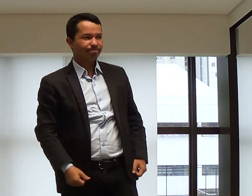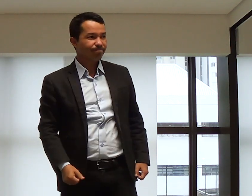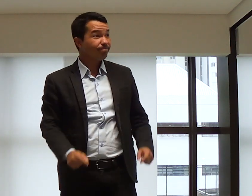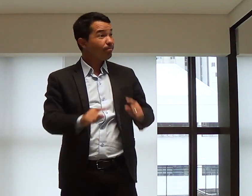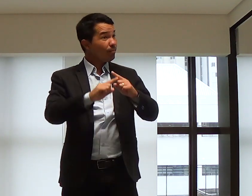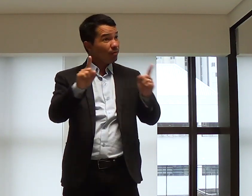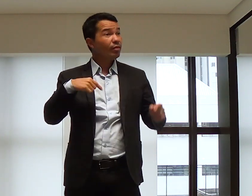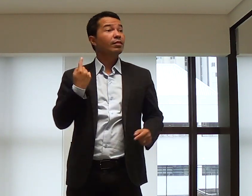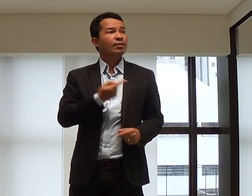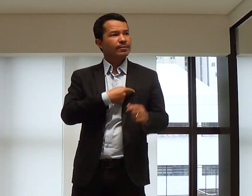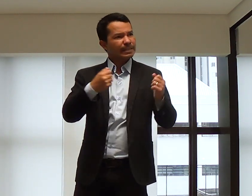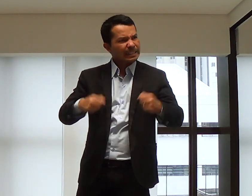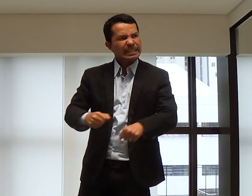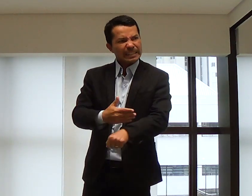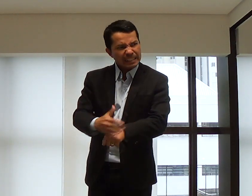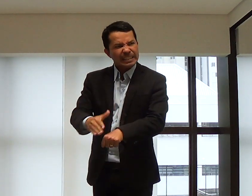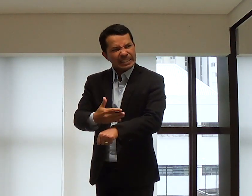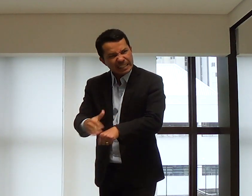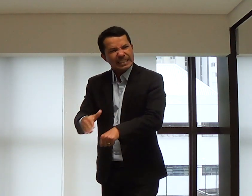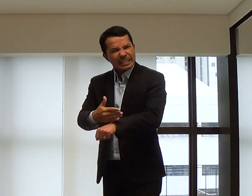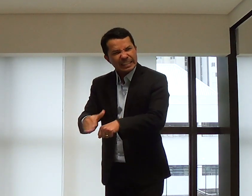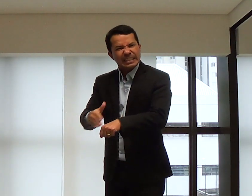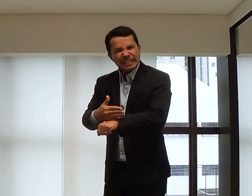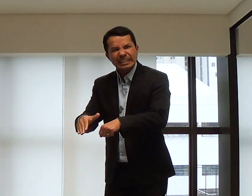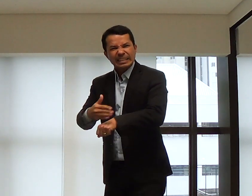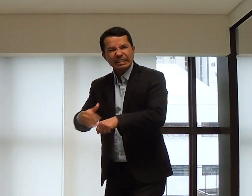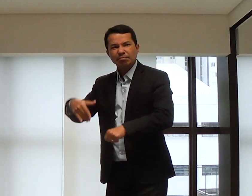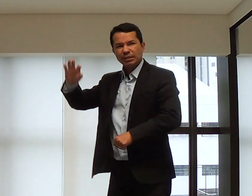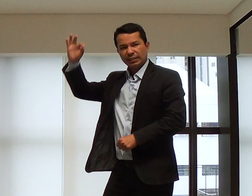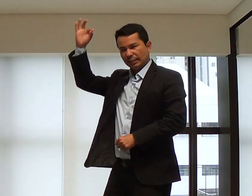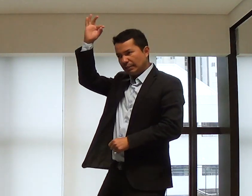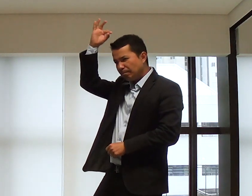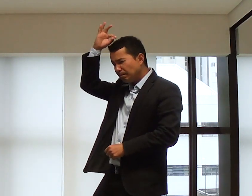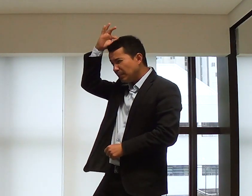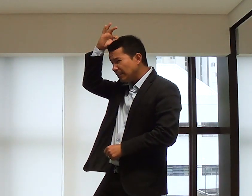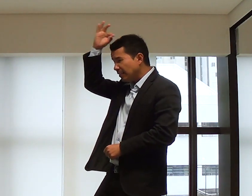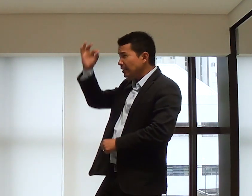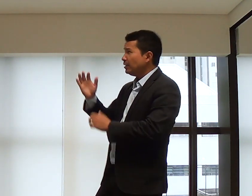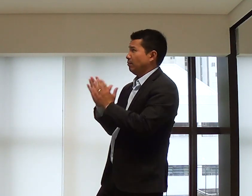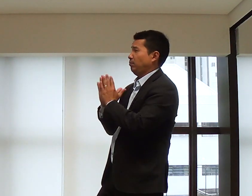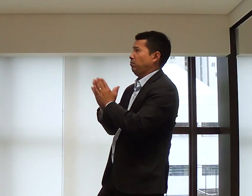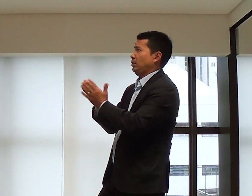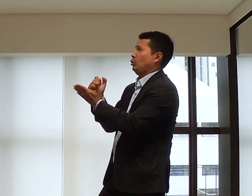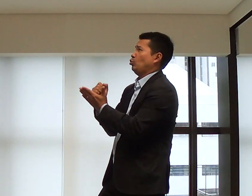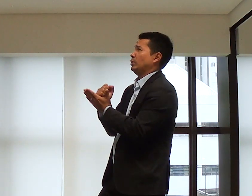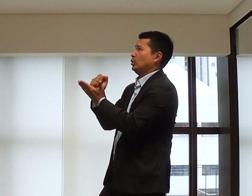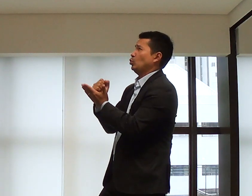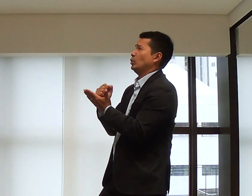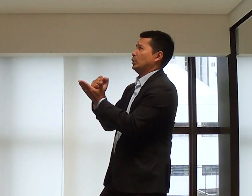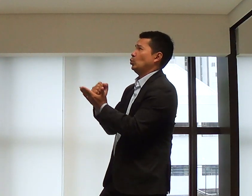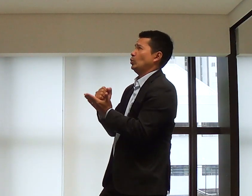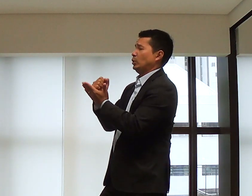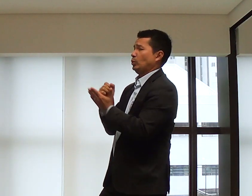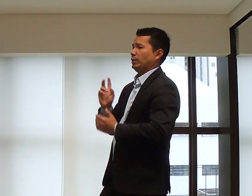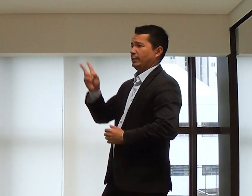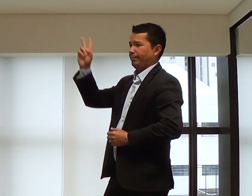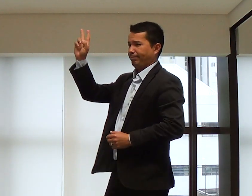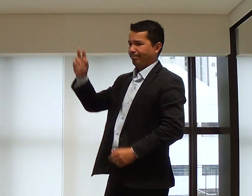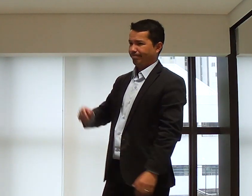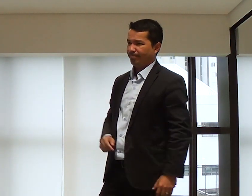carne, ela é forte. Ela fica tentando me dominar com muita força. E eu preciso pedir ao Senhor